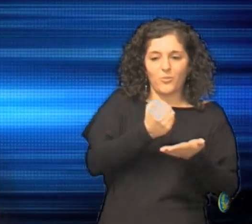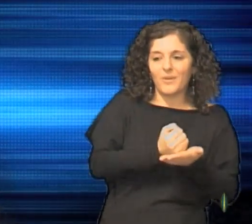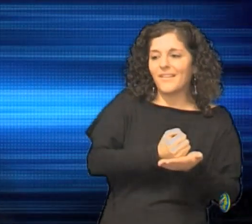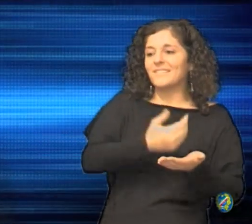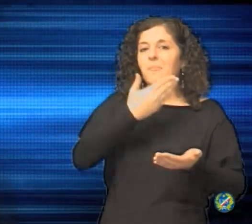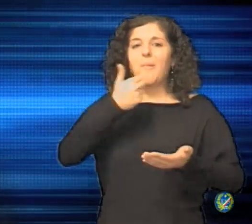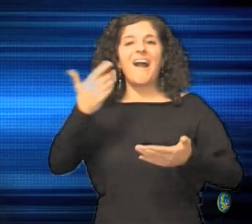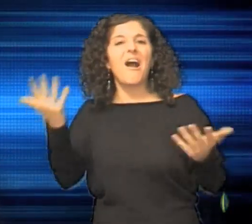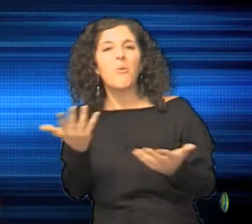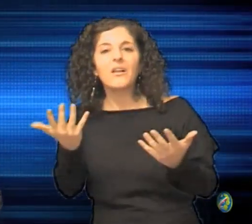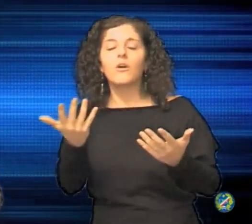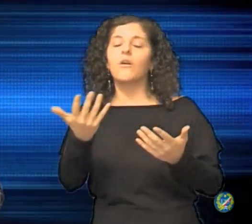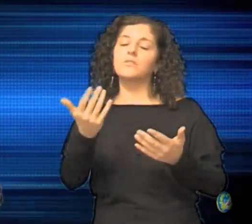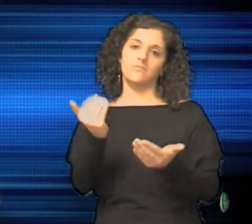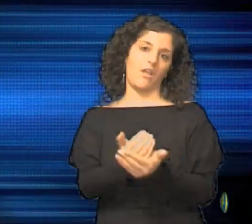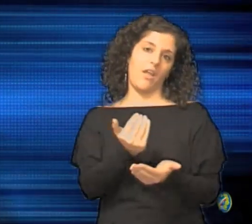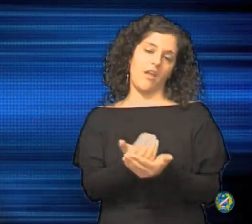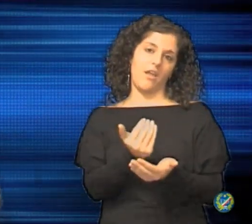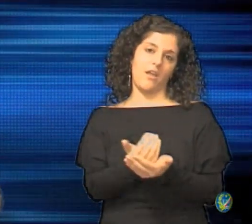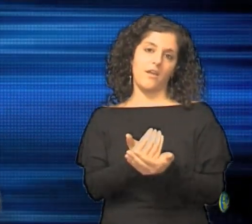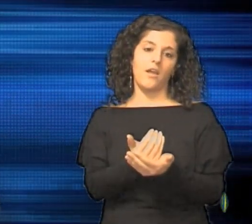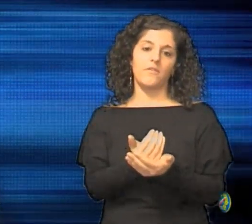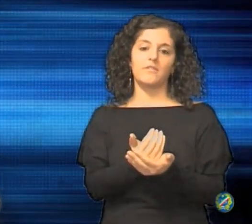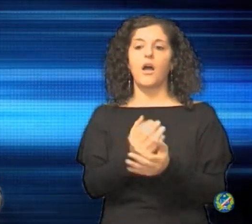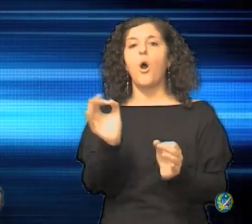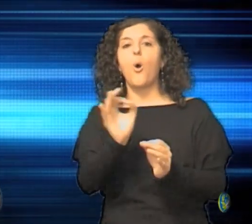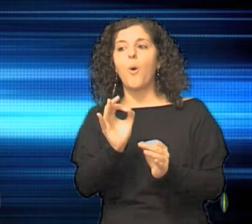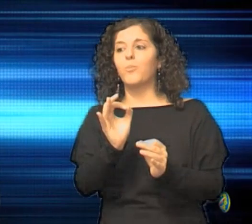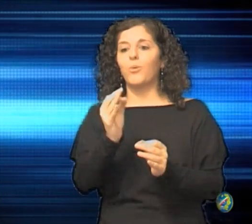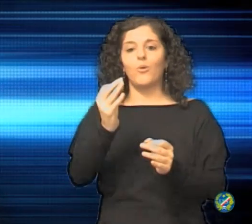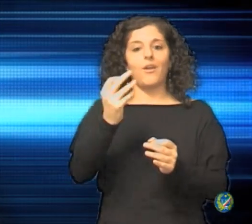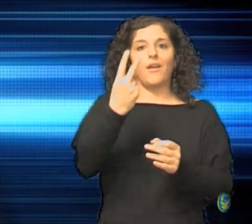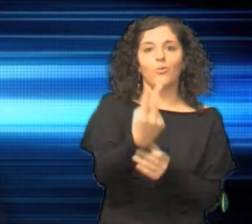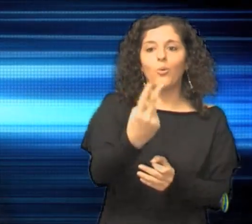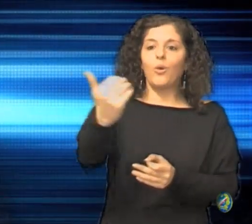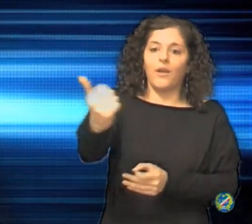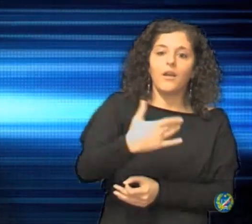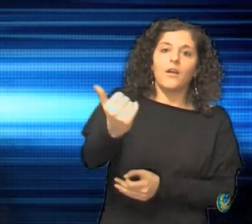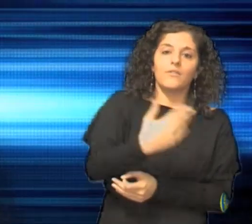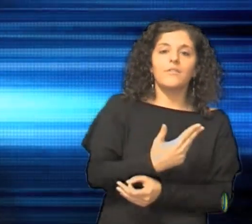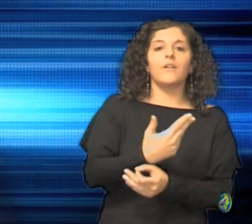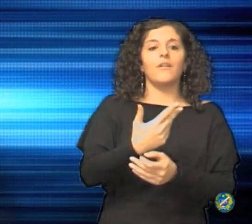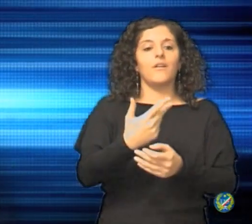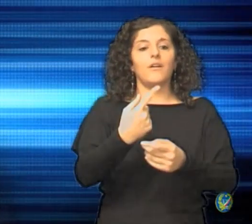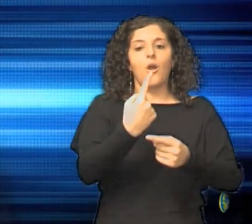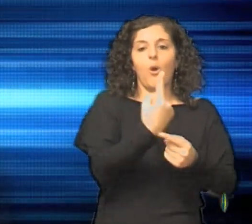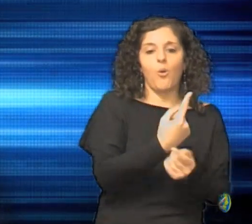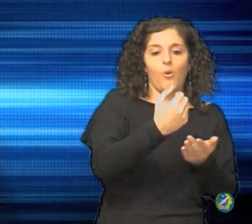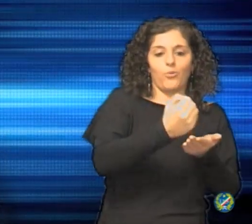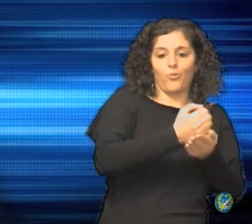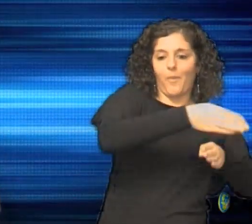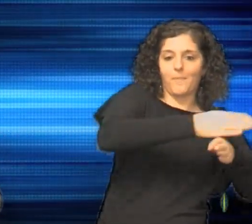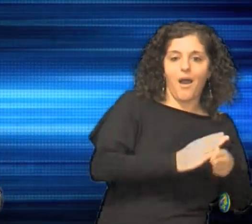documentazione, oppure fare due invi, magari un po' di documenti in un